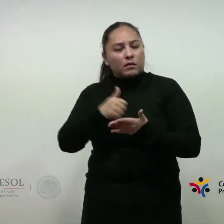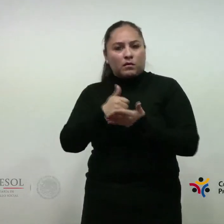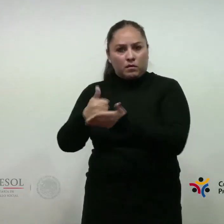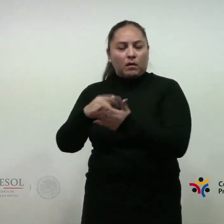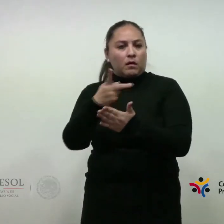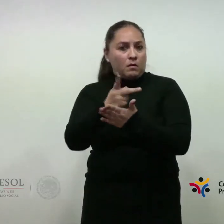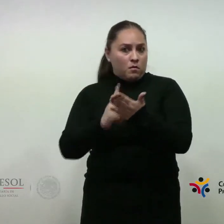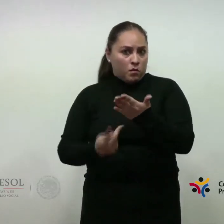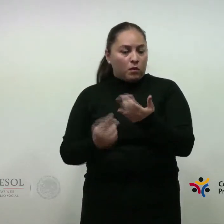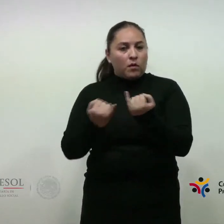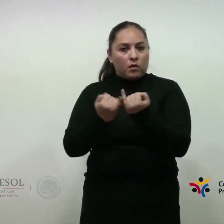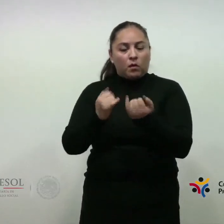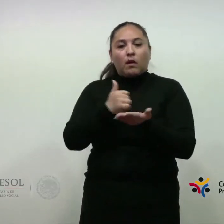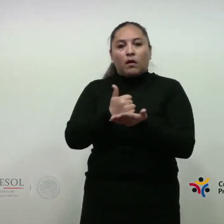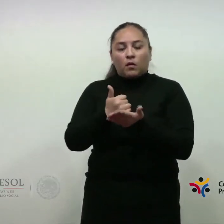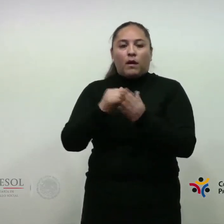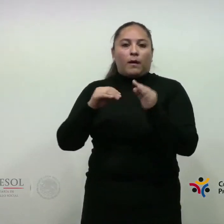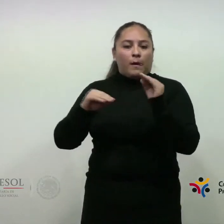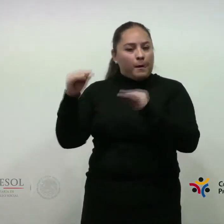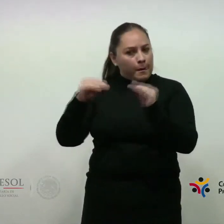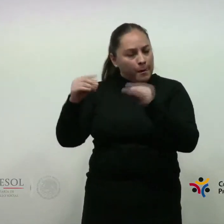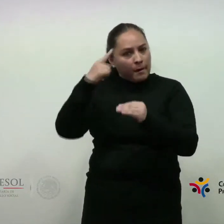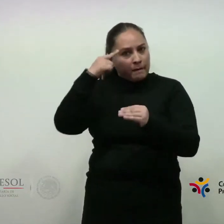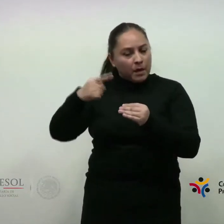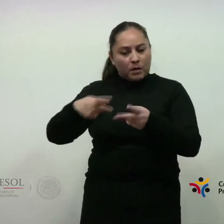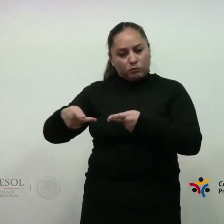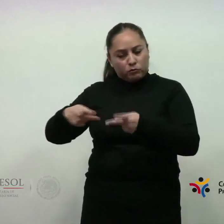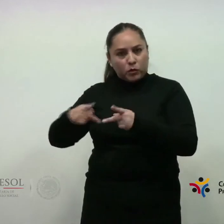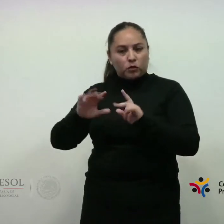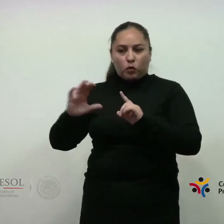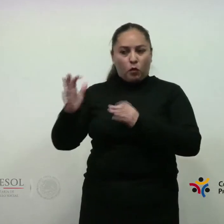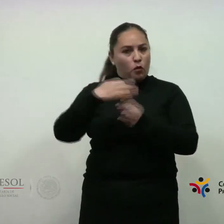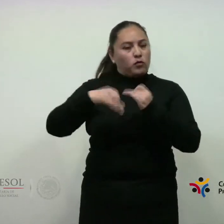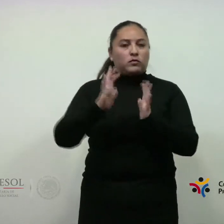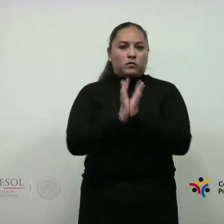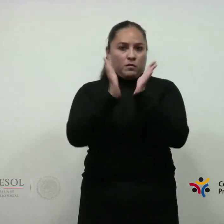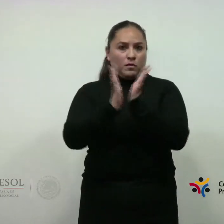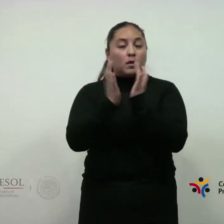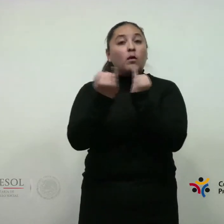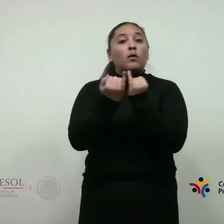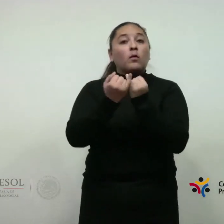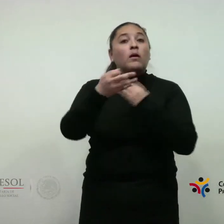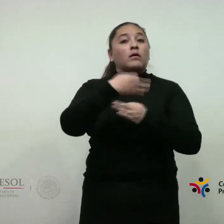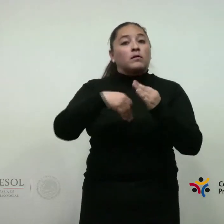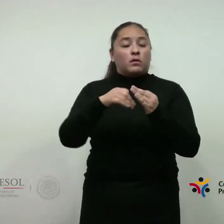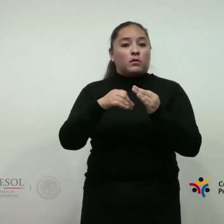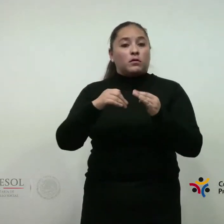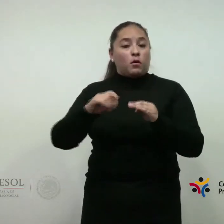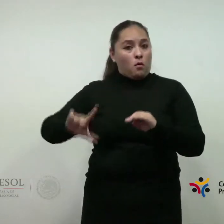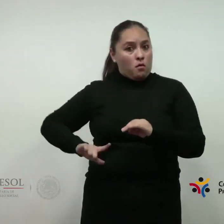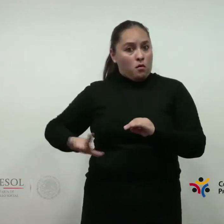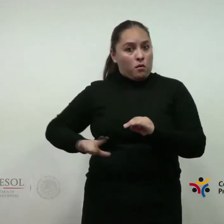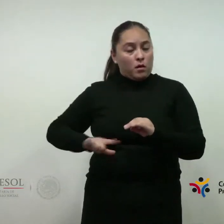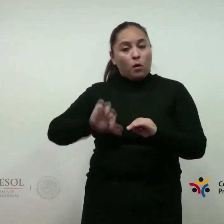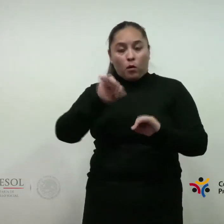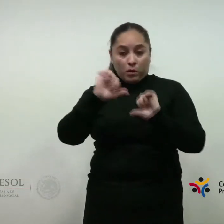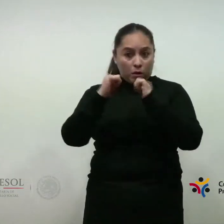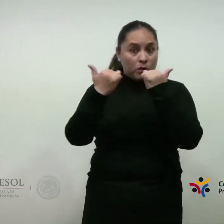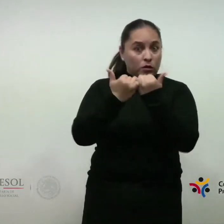programa, la contraloría social y la planeación participativa. B. La coordinación de los órdenes de gobierno con instituciones de educación